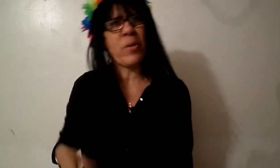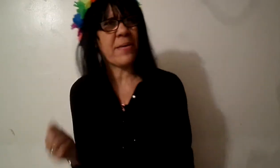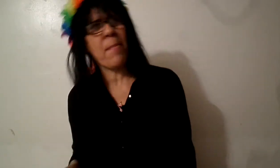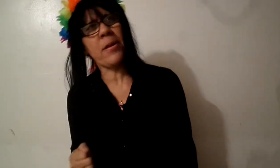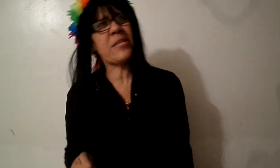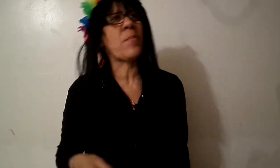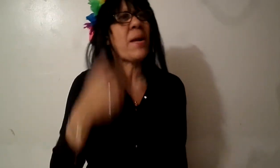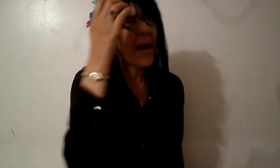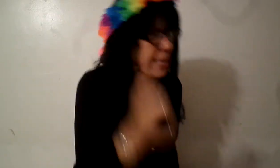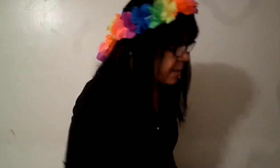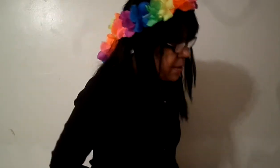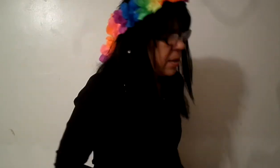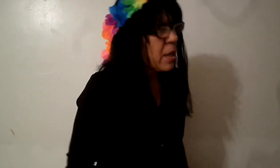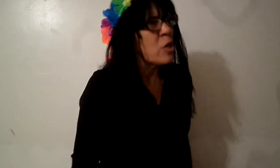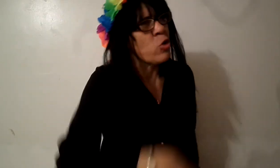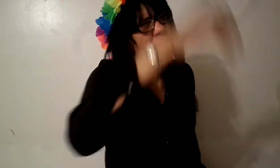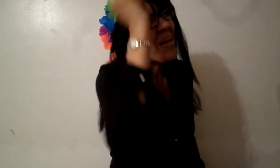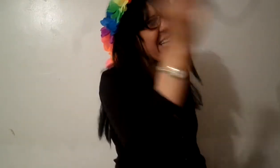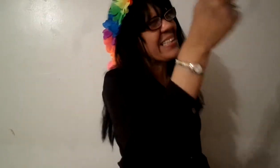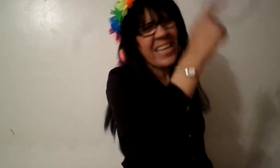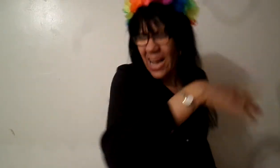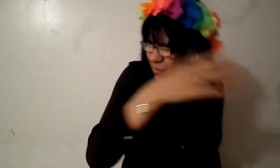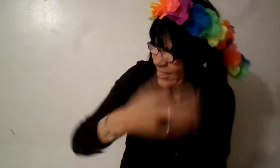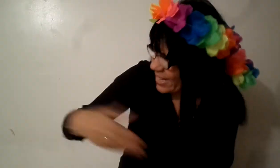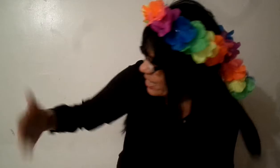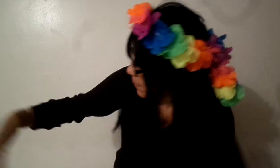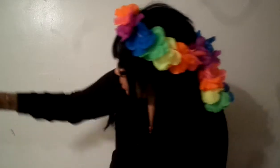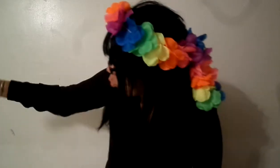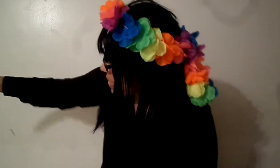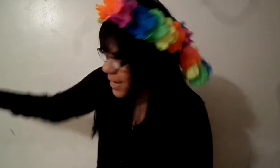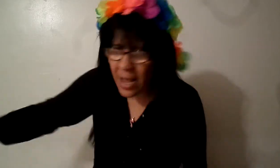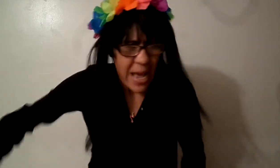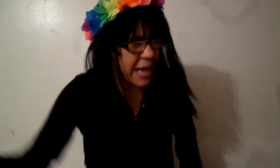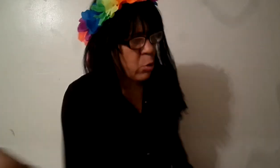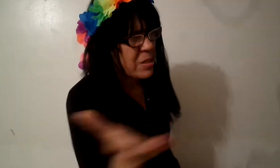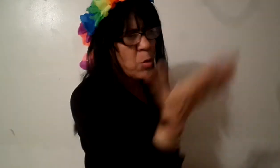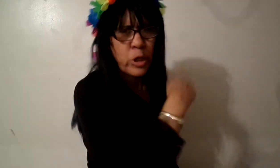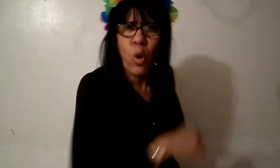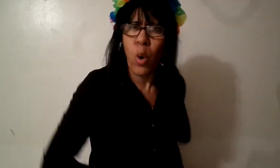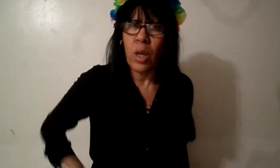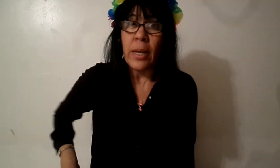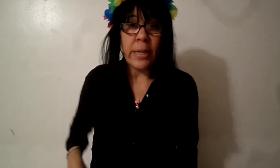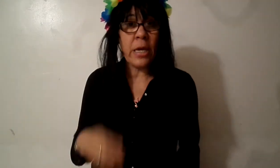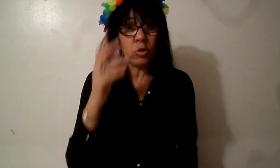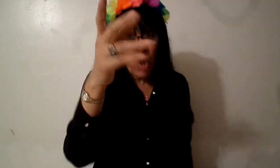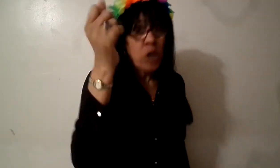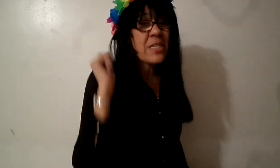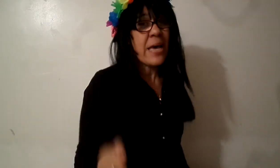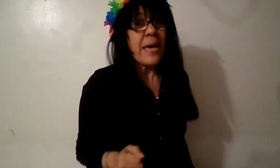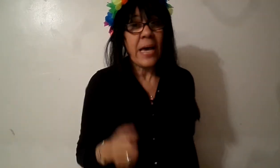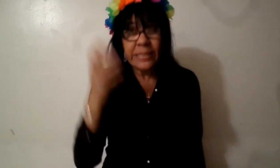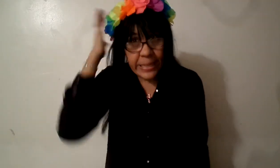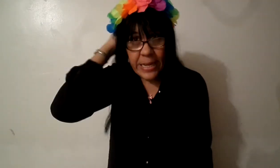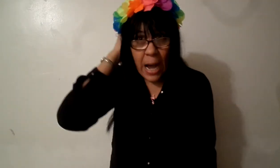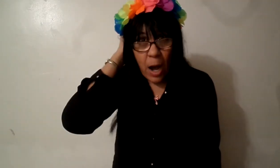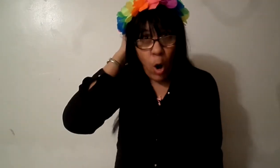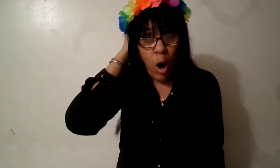había llamado y le había dicho mira aquí yo te mandé a ti a faltarle el respeto a toda esa multitud y entonces él diría oh